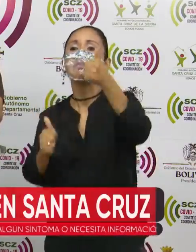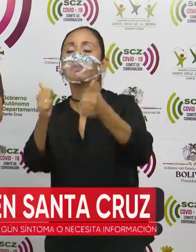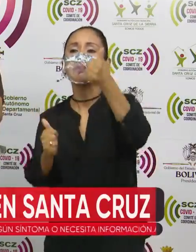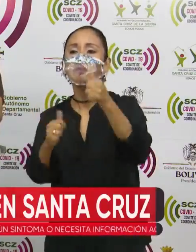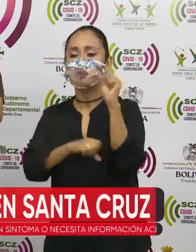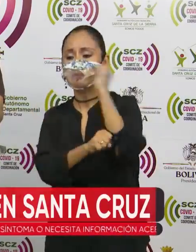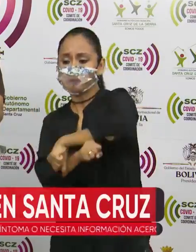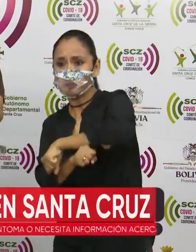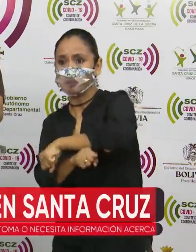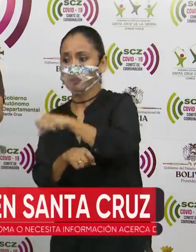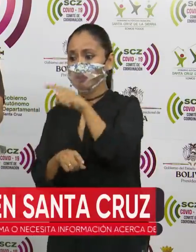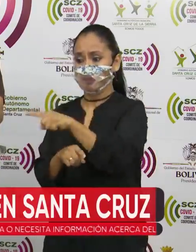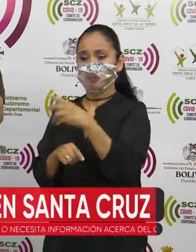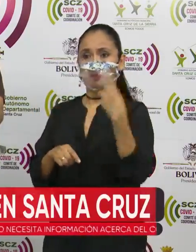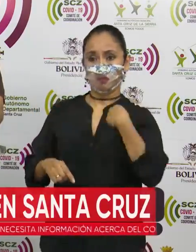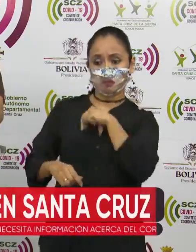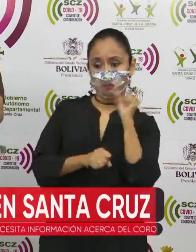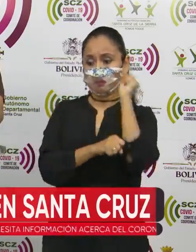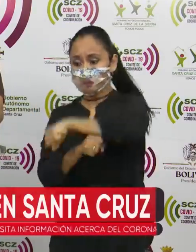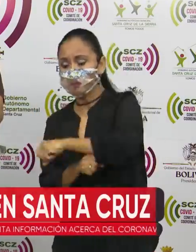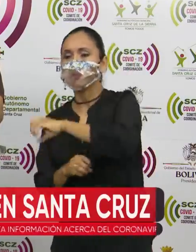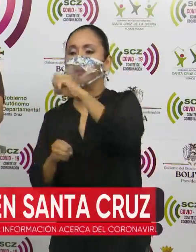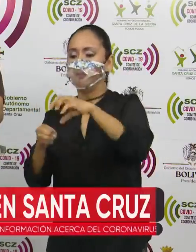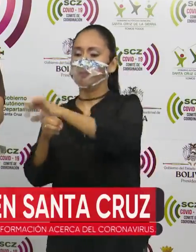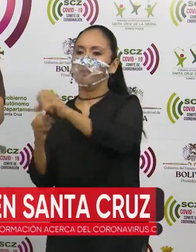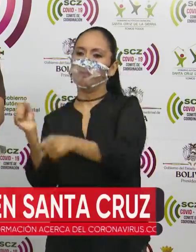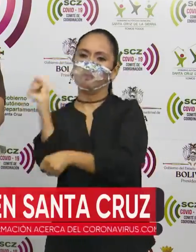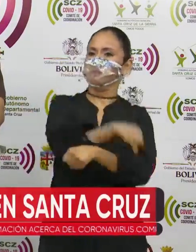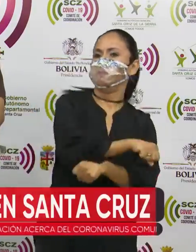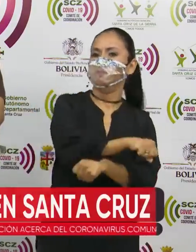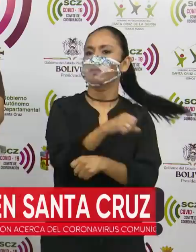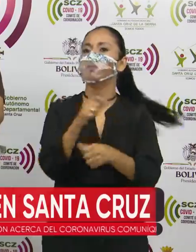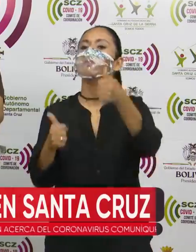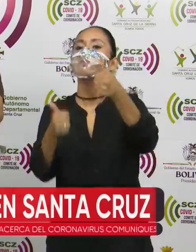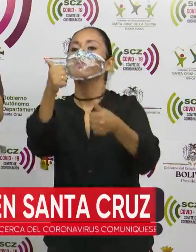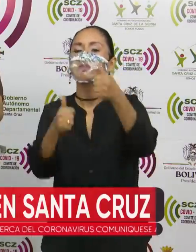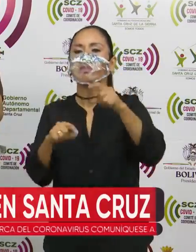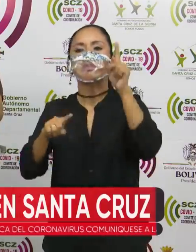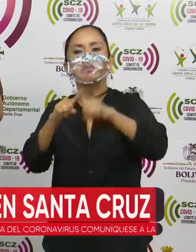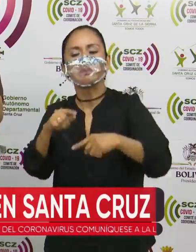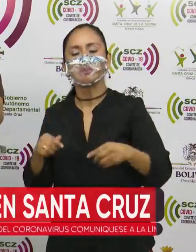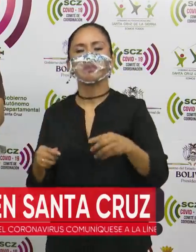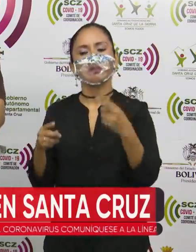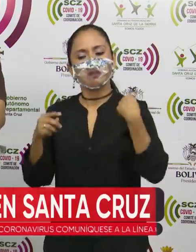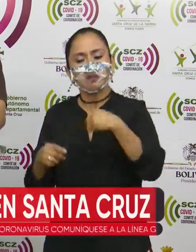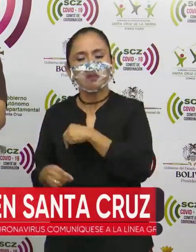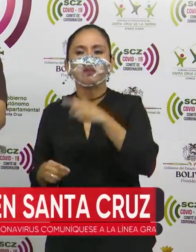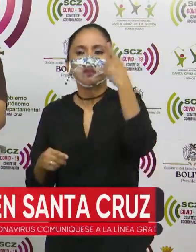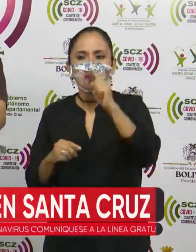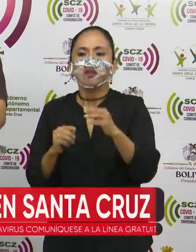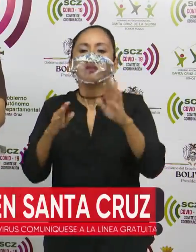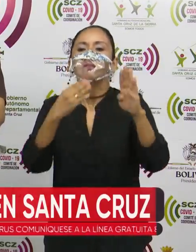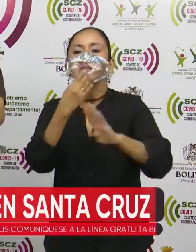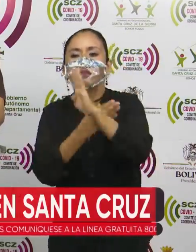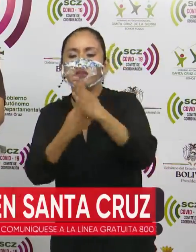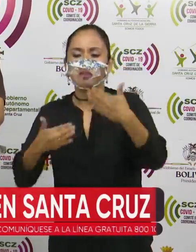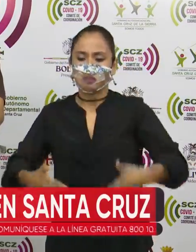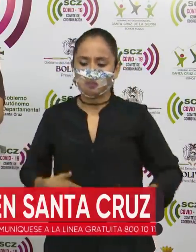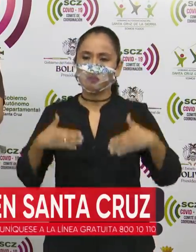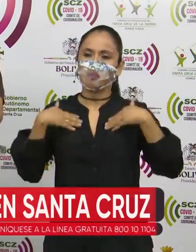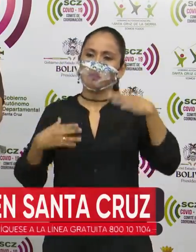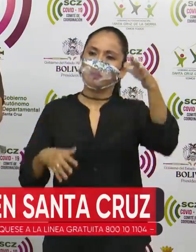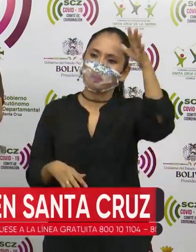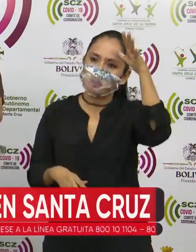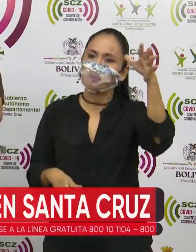COVID-19. Depende de nosotros, de darle el pecho para proteger la vida de nuestros hermanos, de nuestros padres, de nuestros hijos